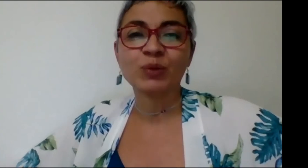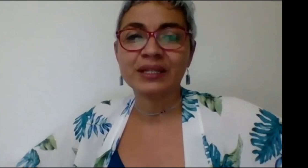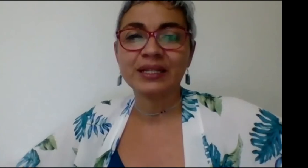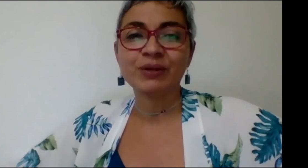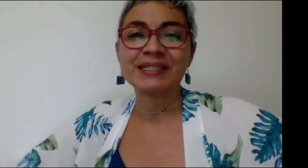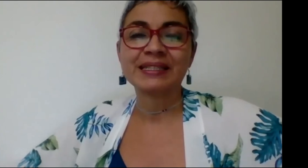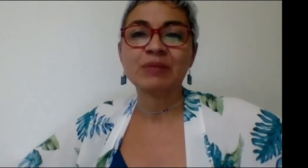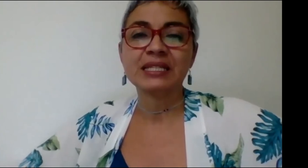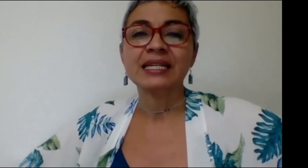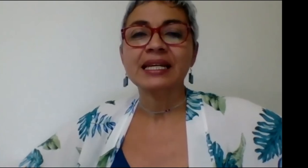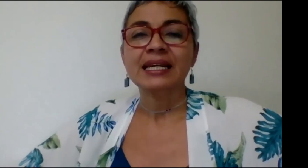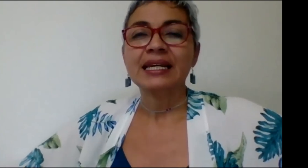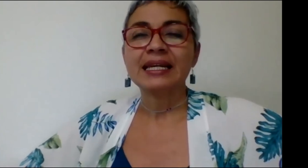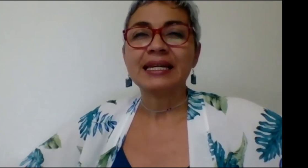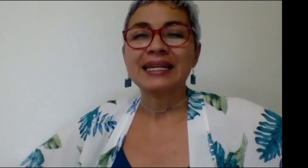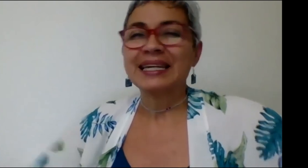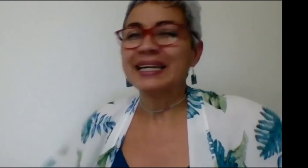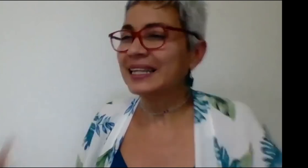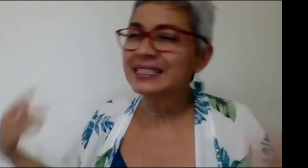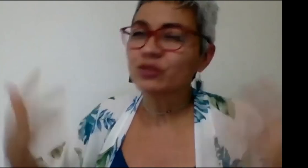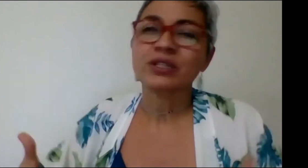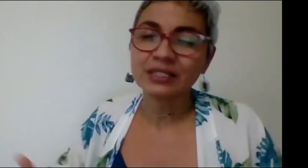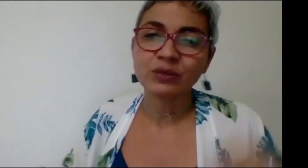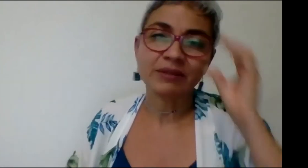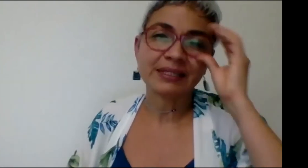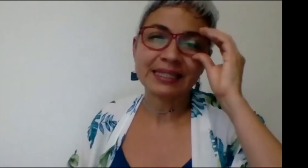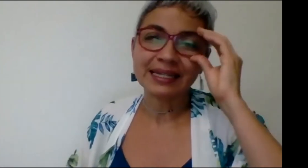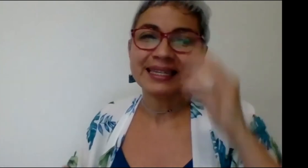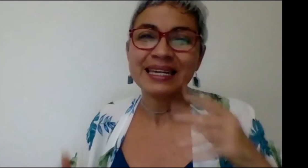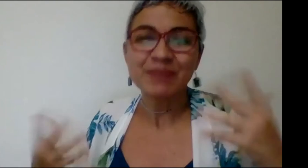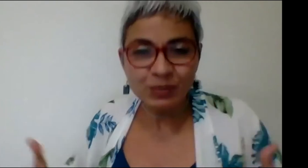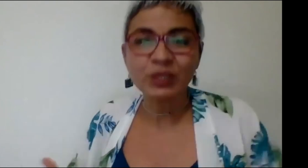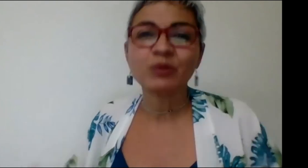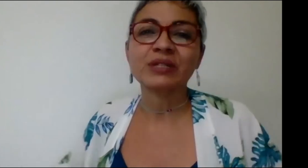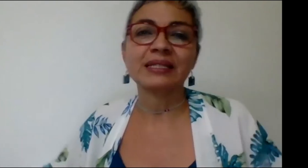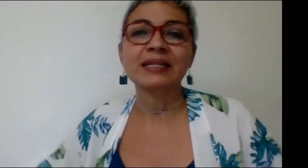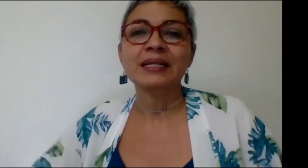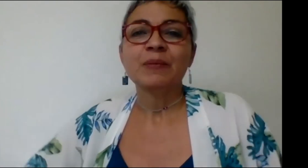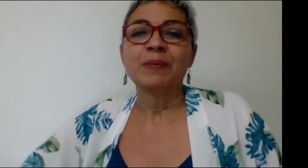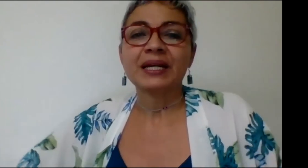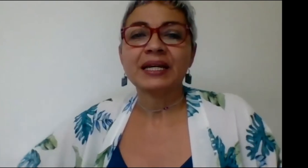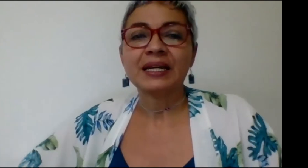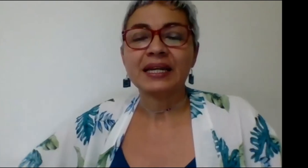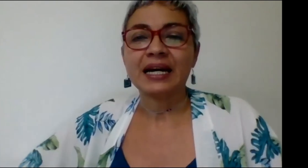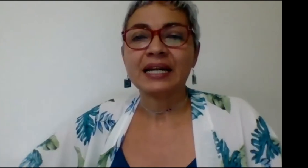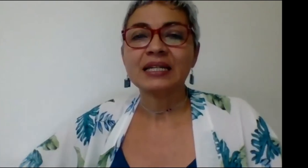comunidad de la universidad del valle qué le dicen ustedes a su universidad qué más podemos hacer para que haya